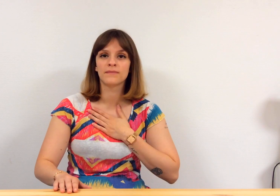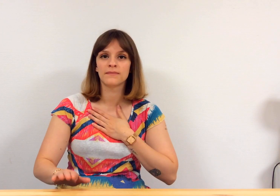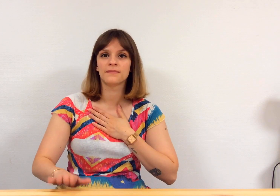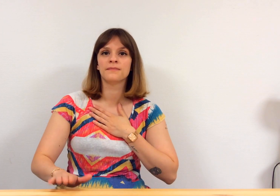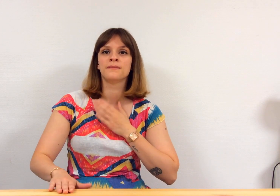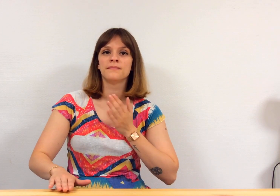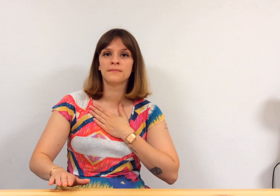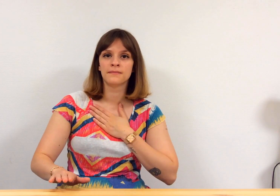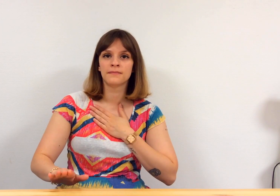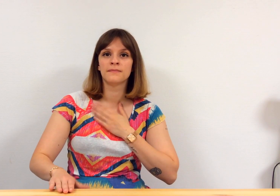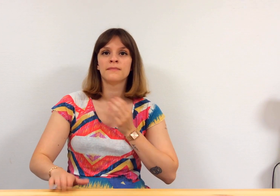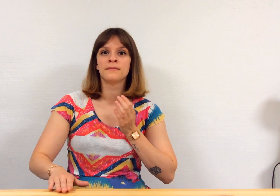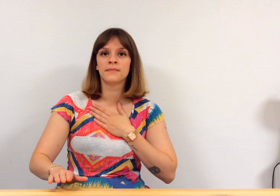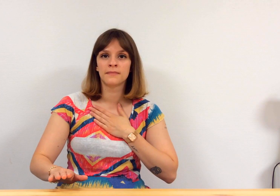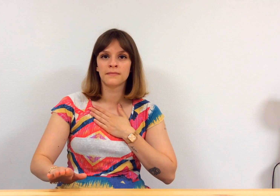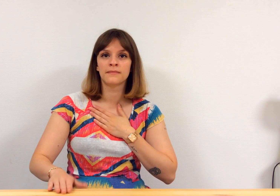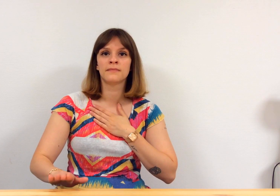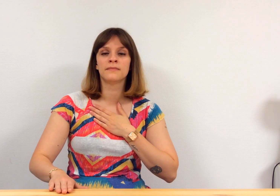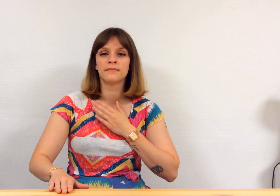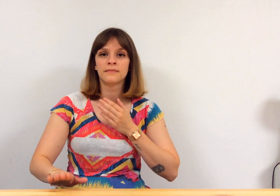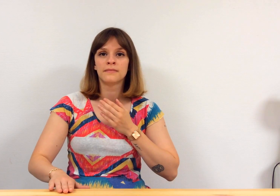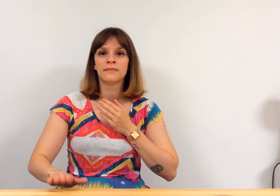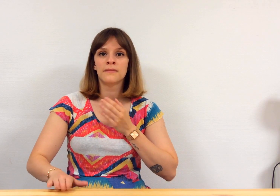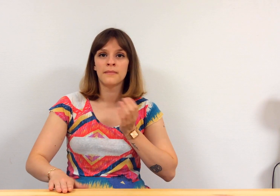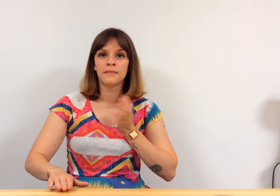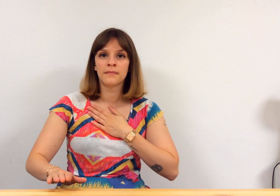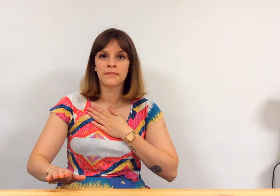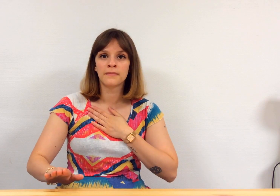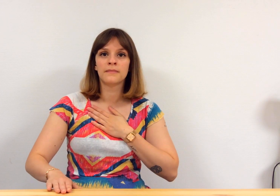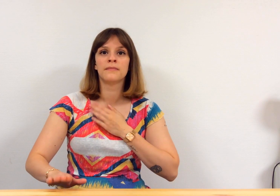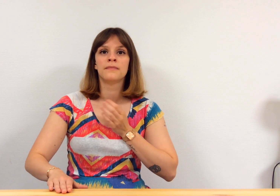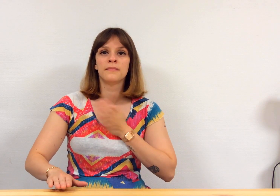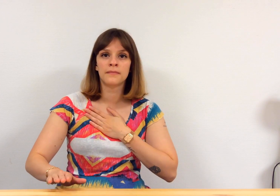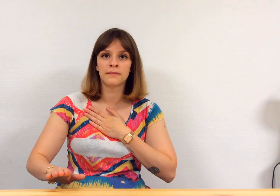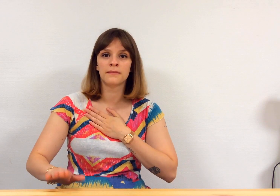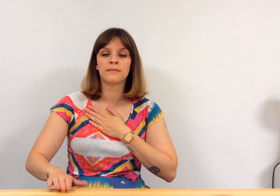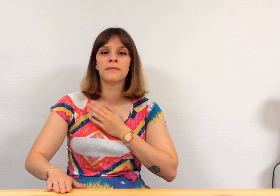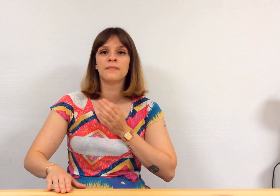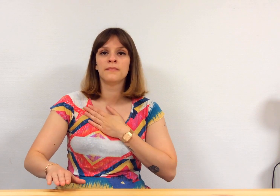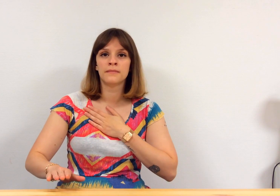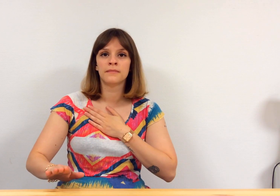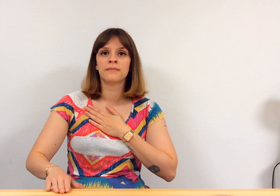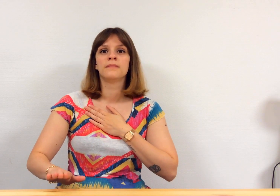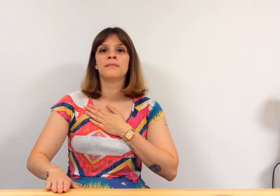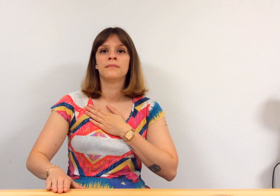-di